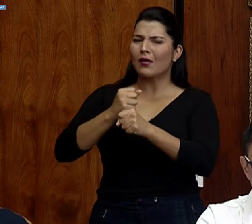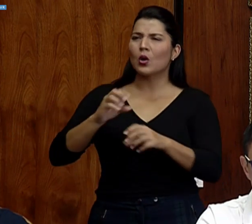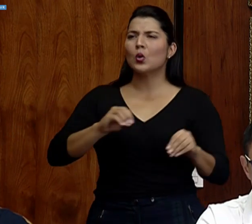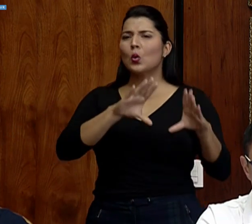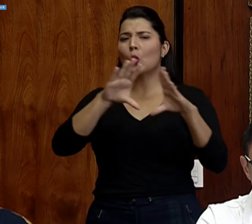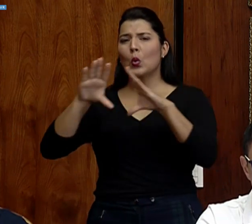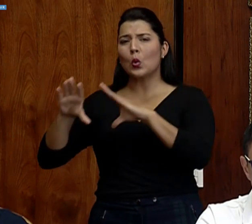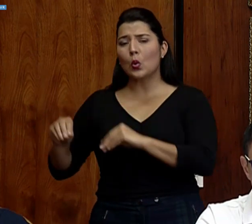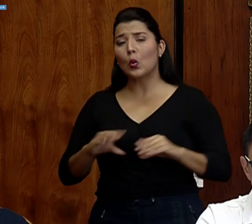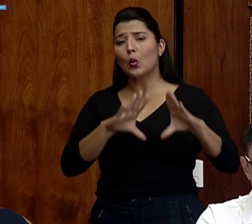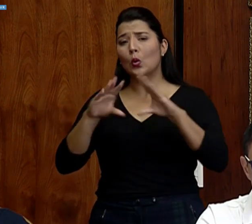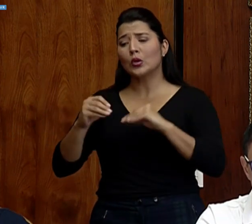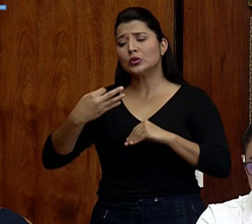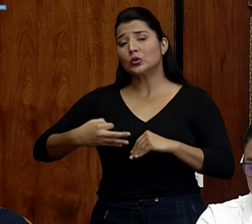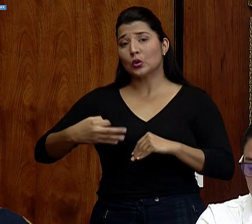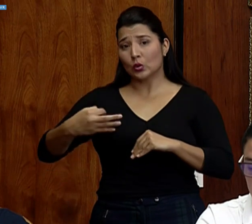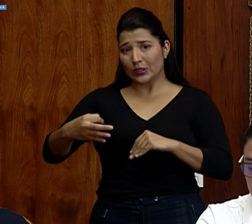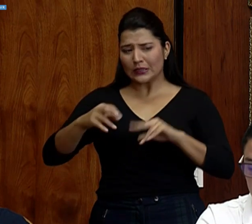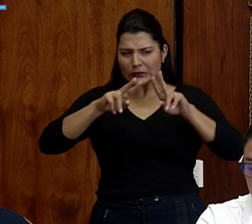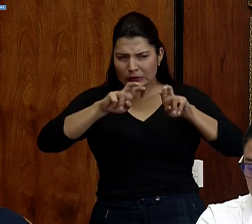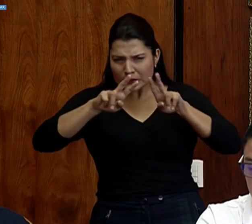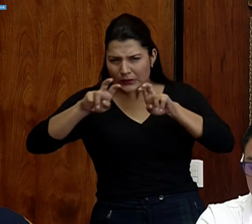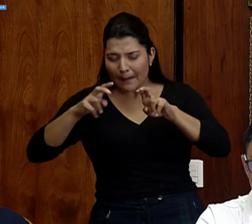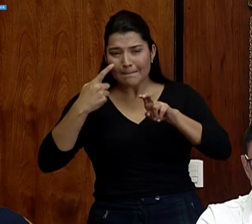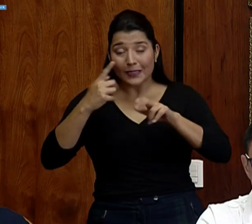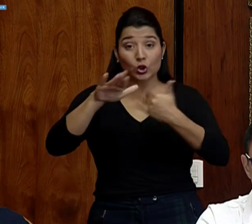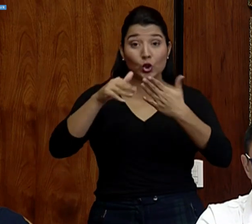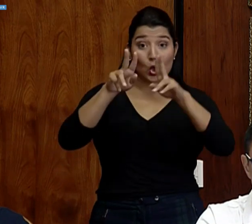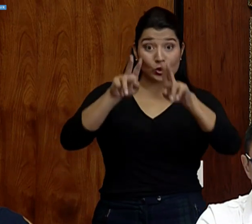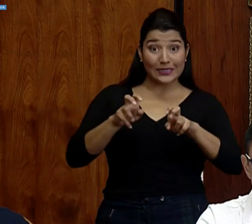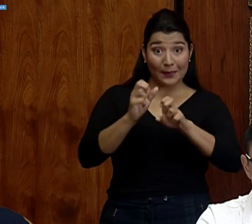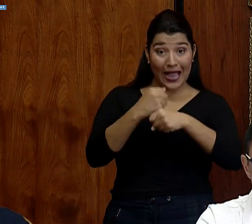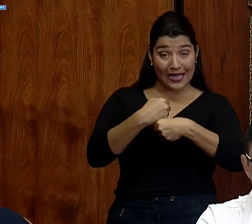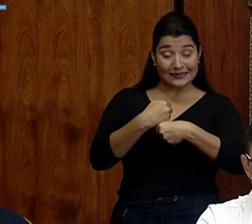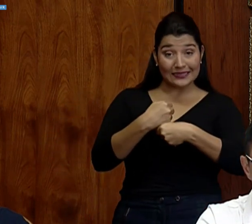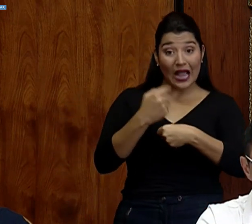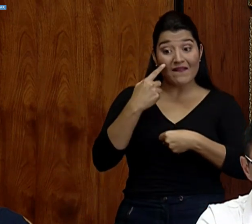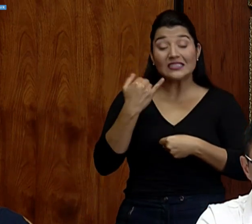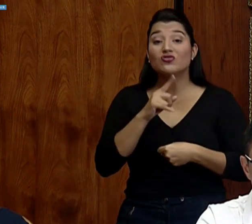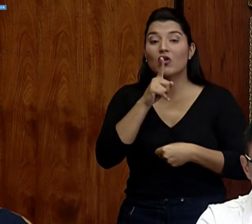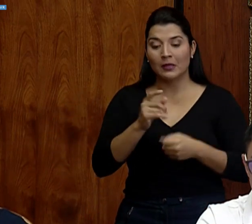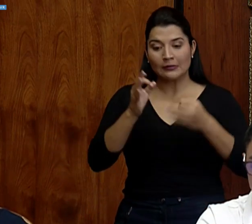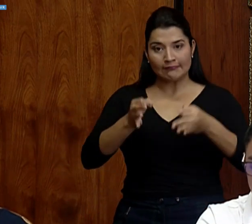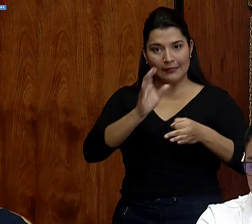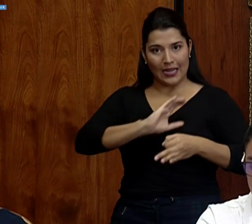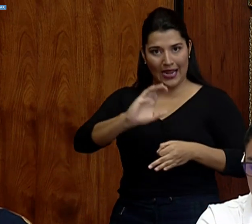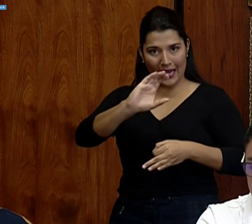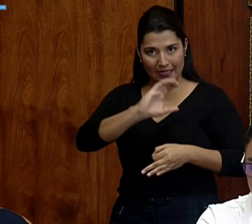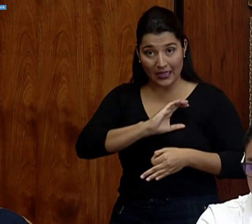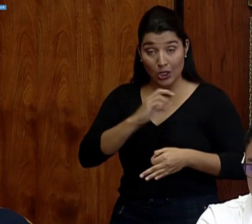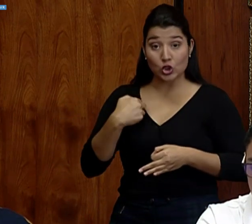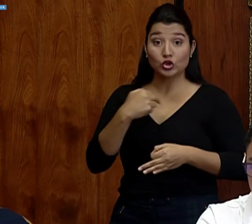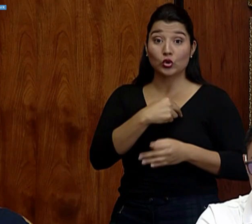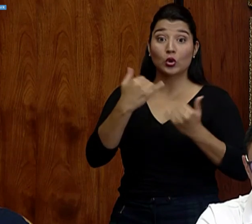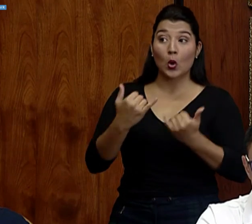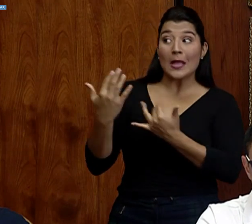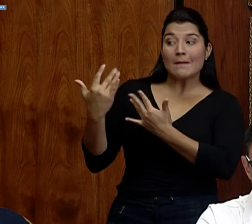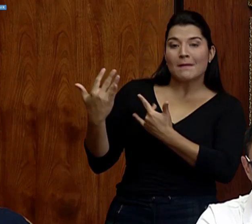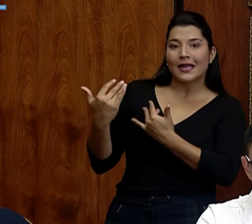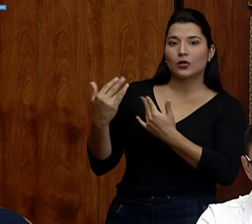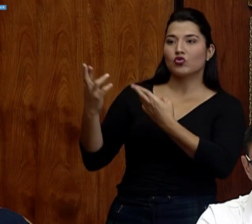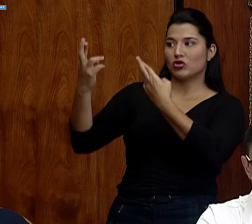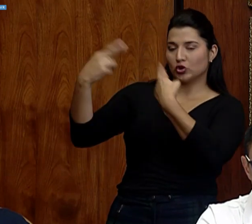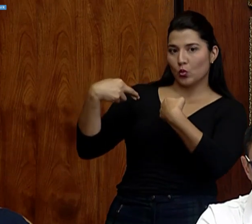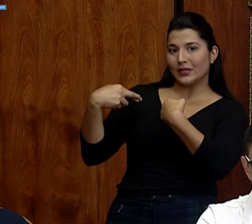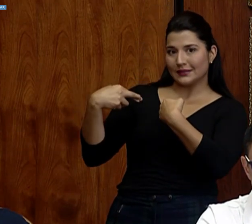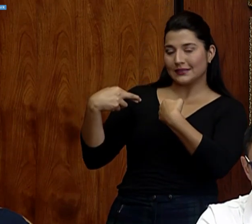7 días a la semana, y esta semana en algún momento tendremos ya los resultados de esa valoración que ha hecho la OMS OPS. Ya eso nos